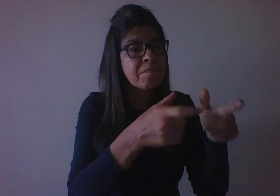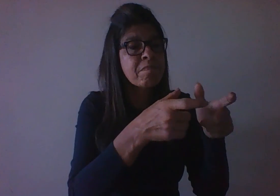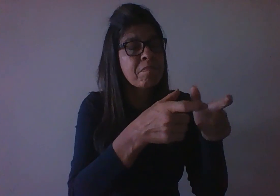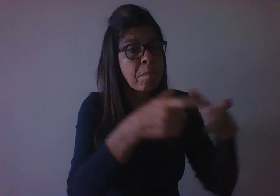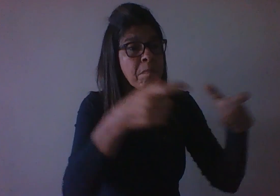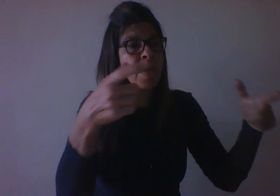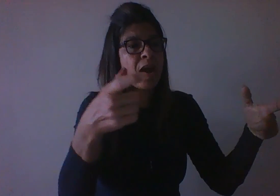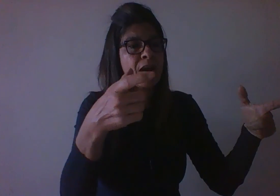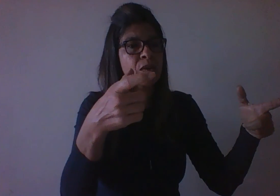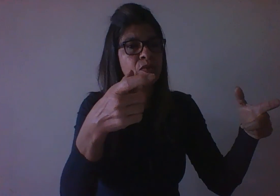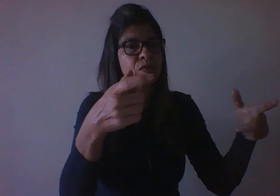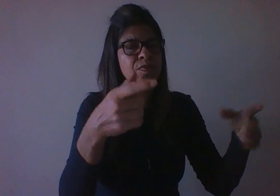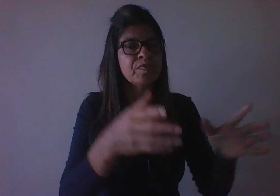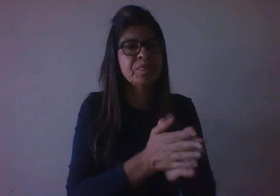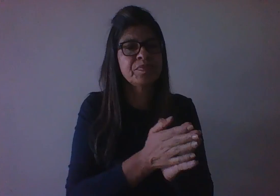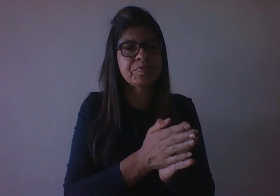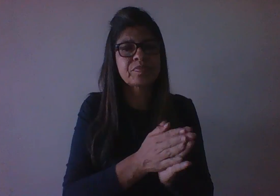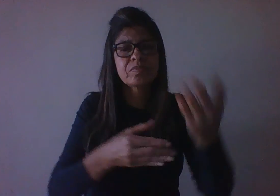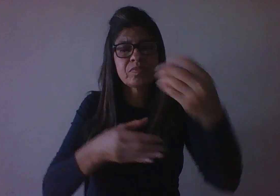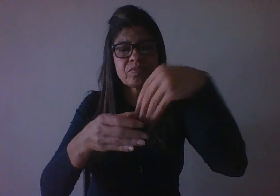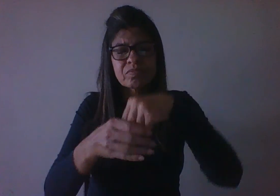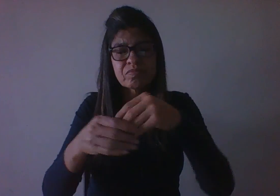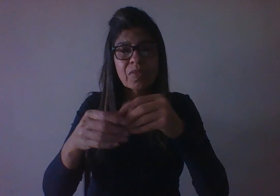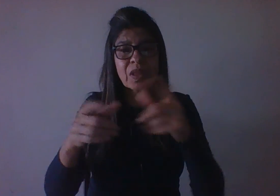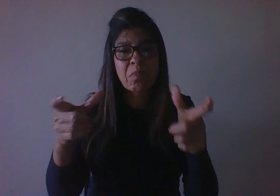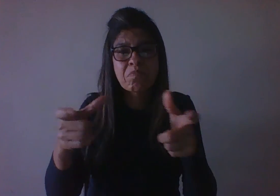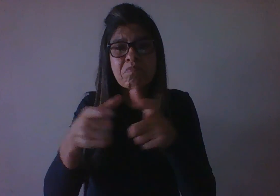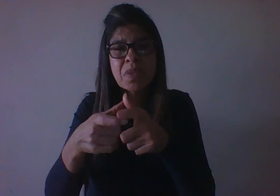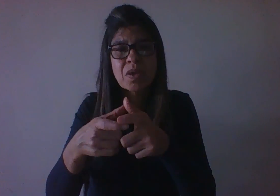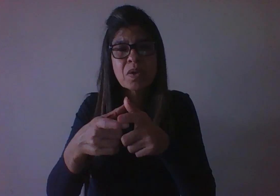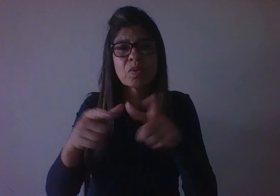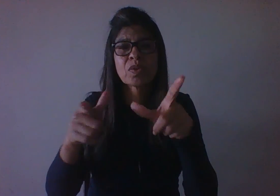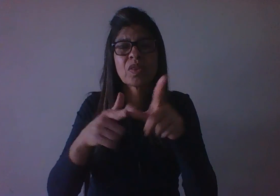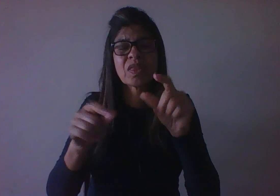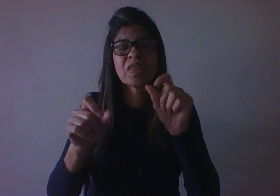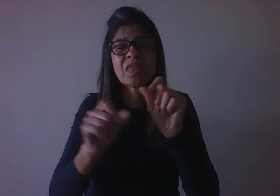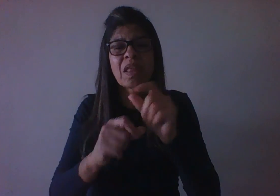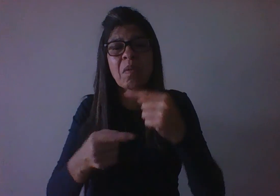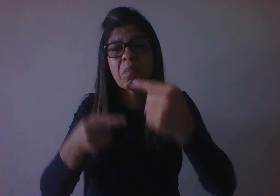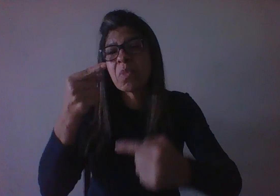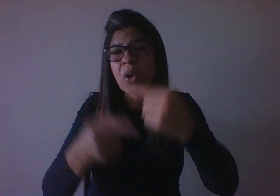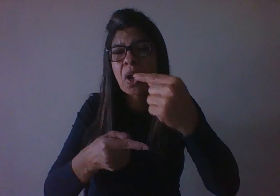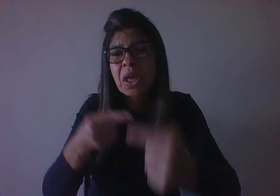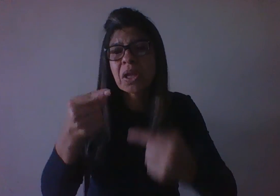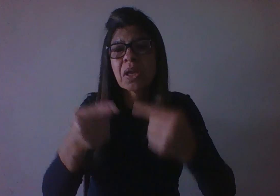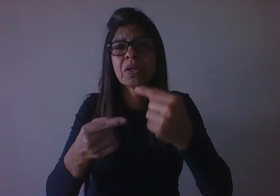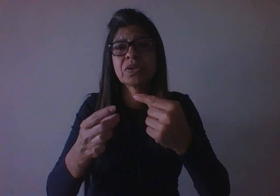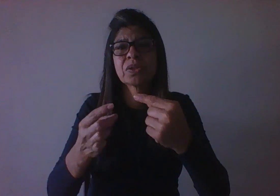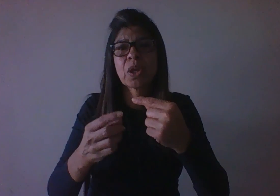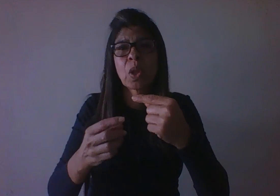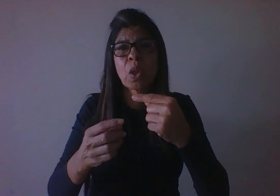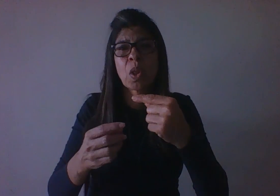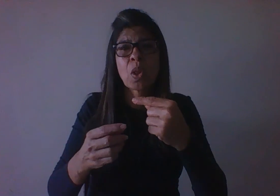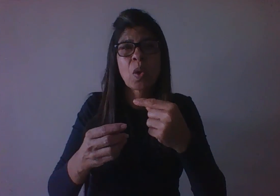políticas e culturais que afetam todos os sistemas mencionados, então, a noção de uma cultura, por exemplo, Brasil.